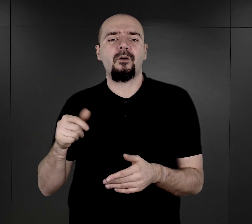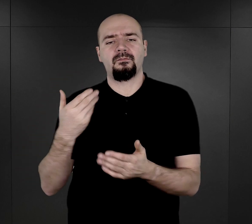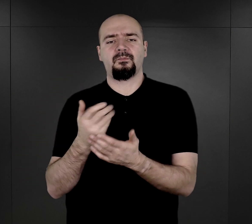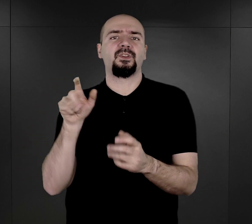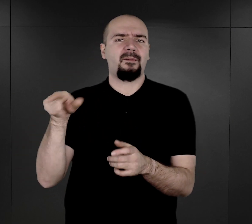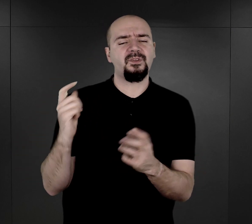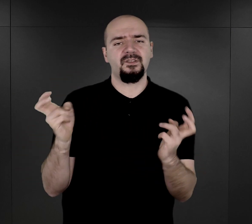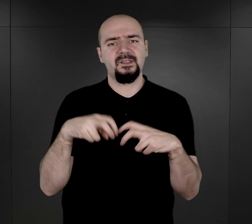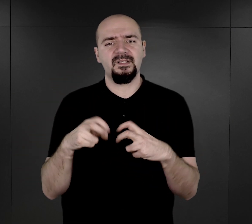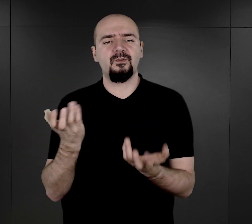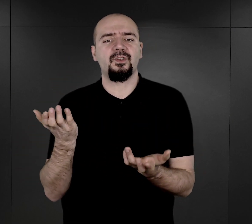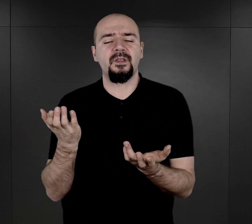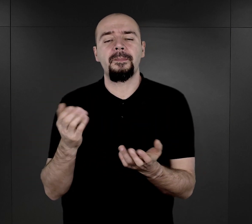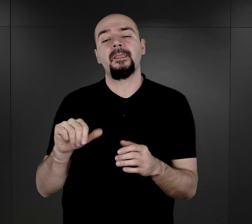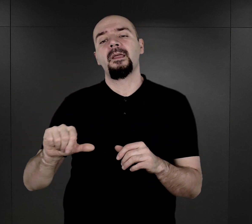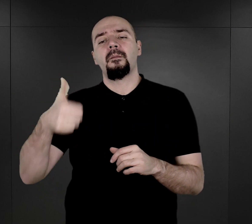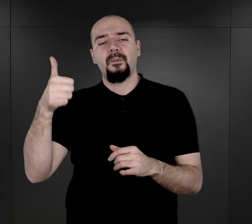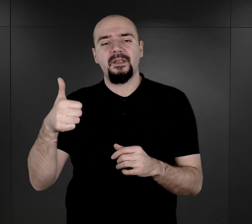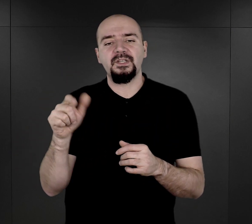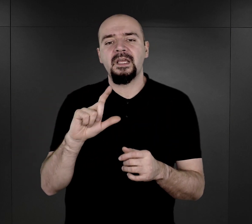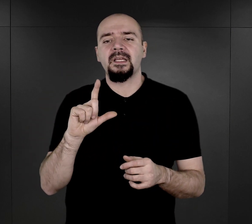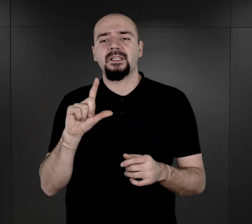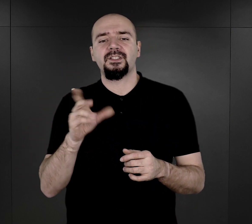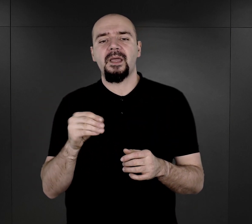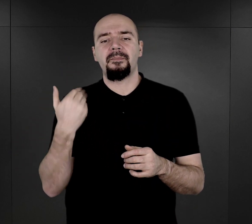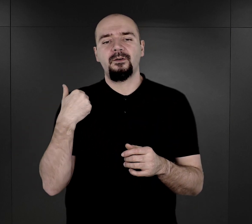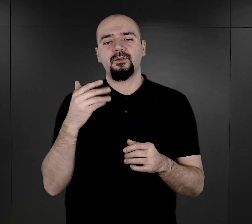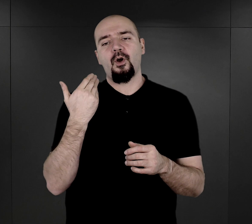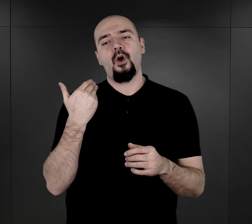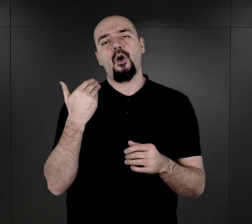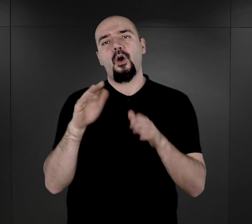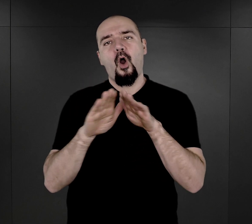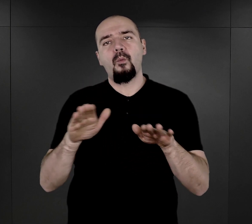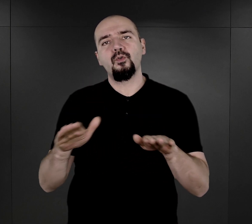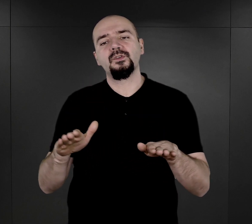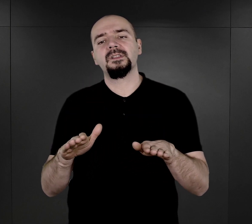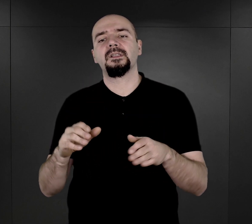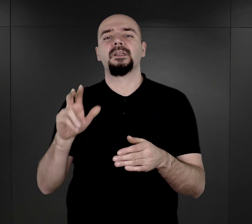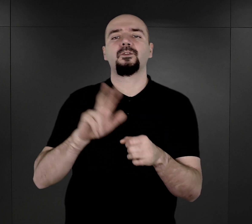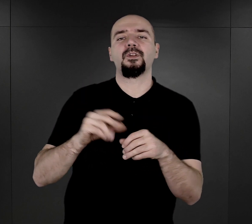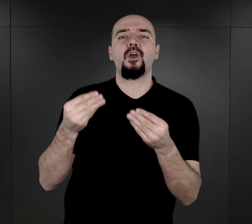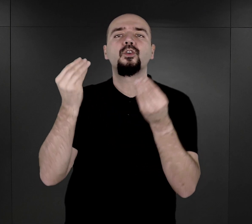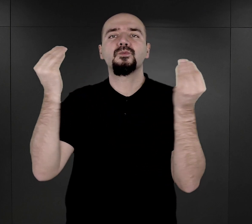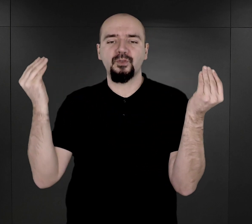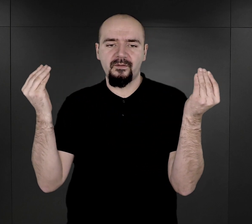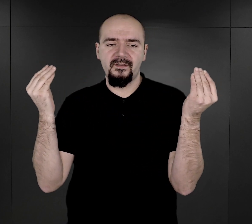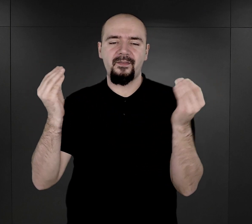założony. Przede wszystkim z tego powodu, że był to obóz wówczas rozbudowywany. Jak wspominają